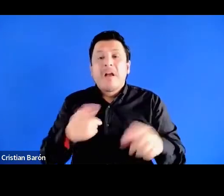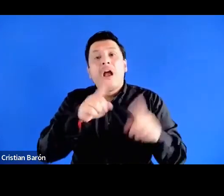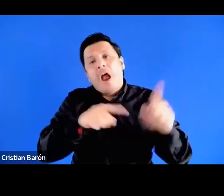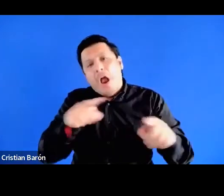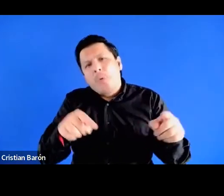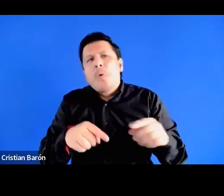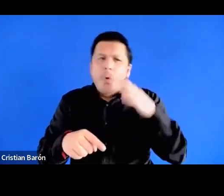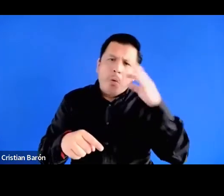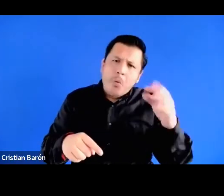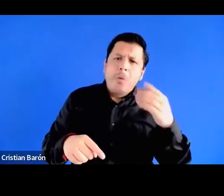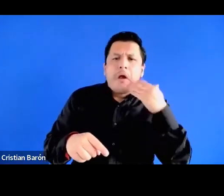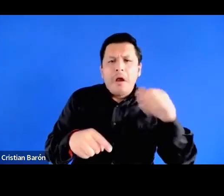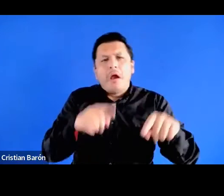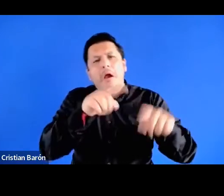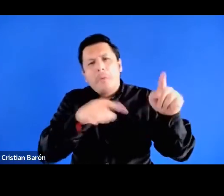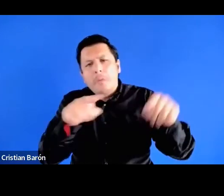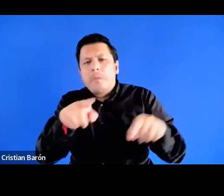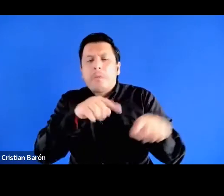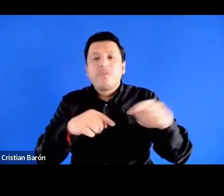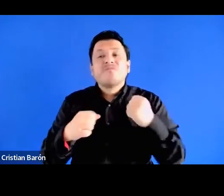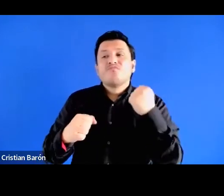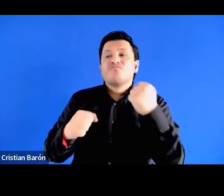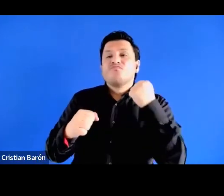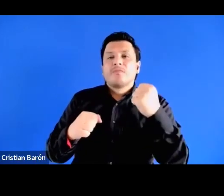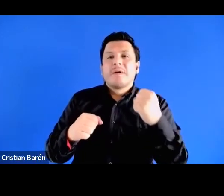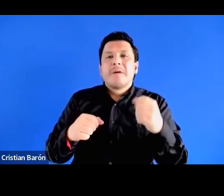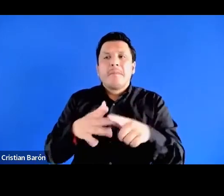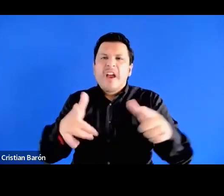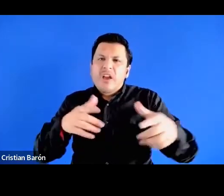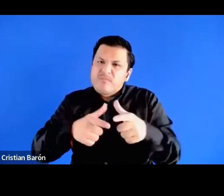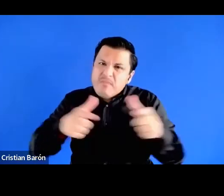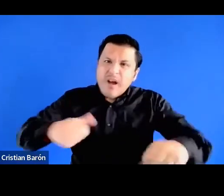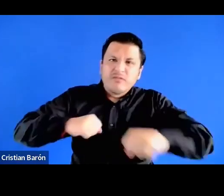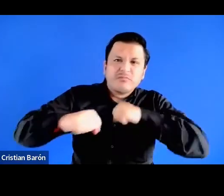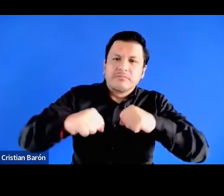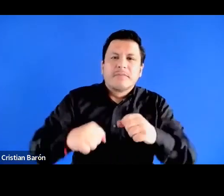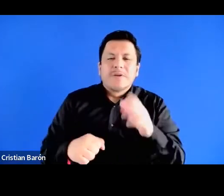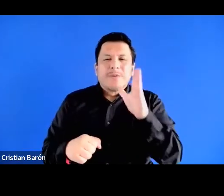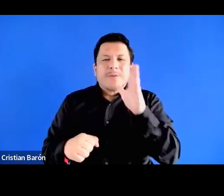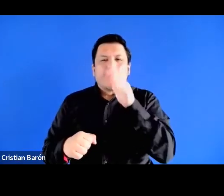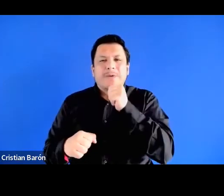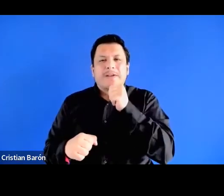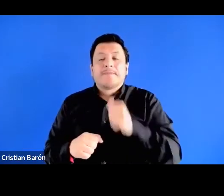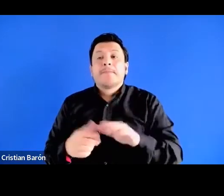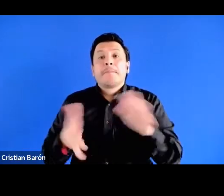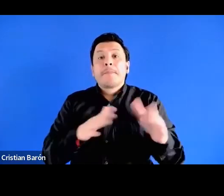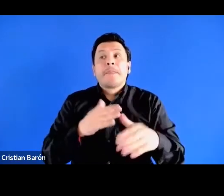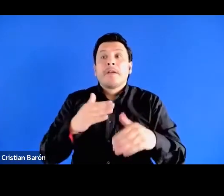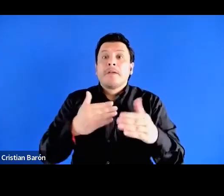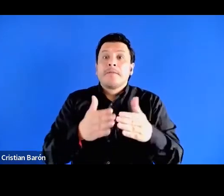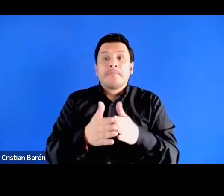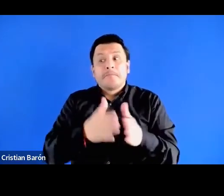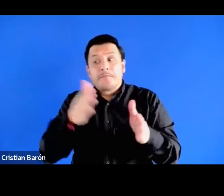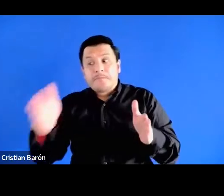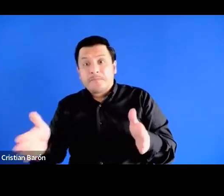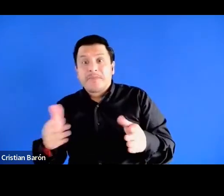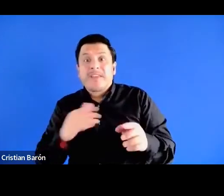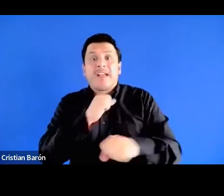reivindicaban en ese sentido pero digamos no era un movimiento grande y luego ya en el 85 y en el 2000